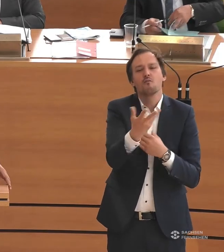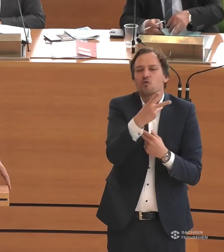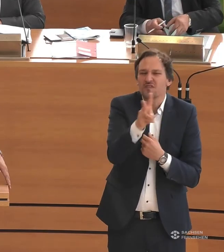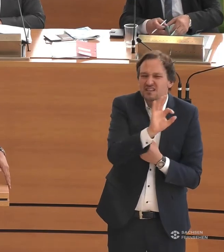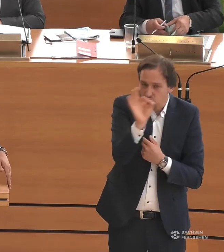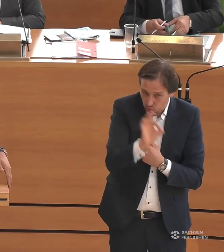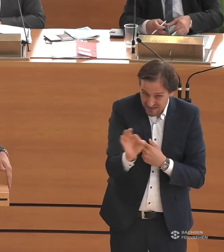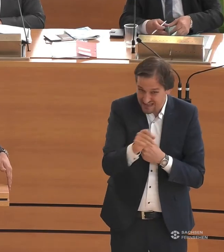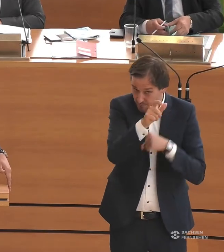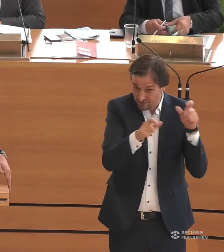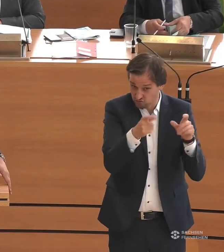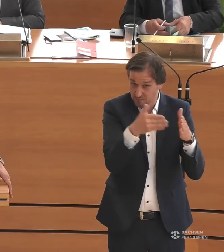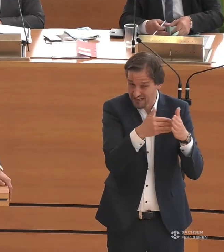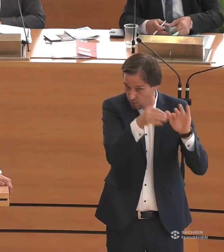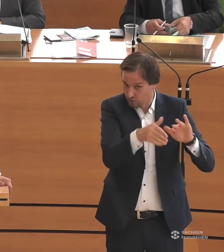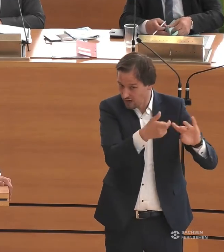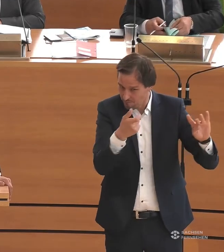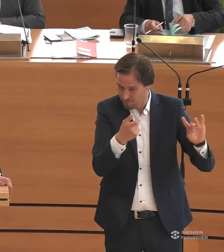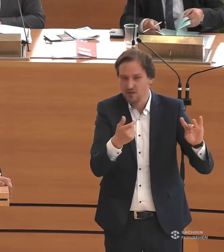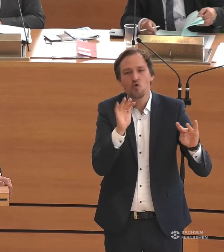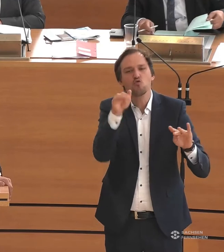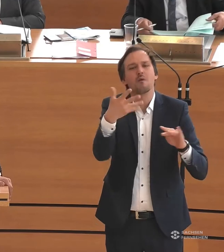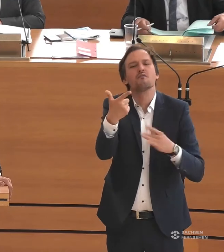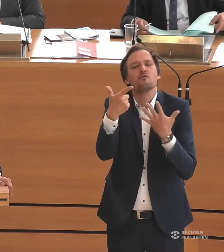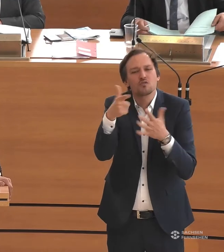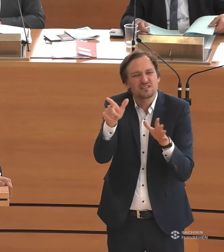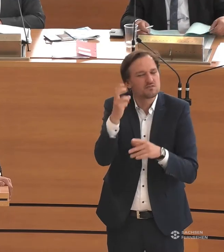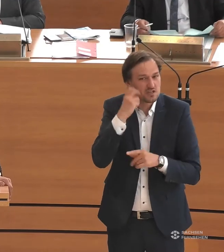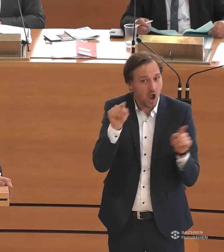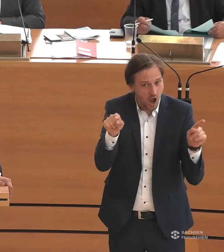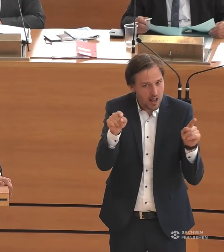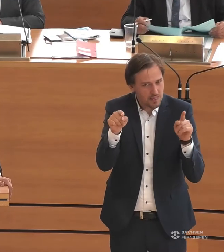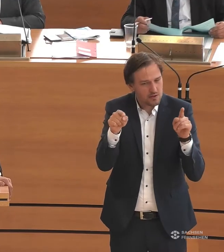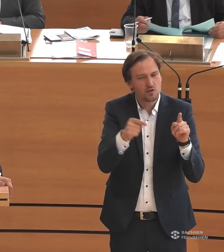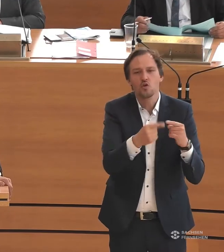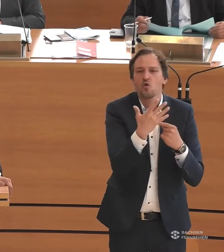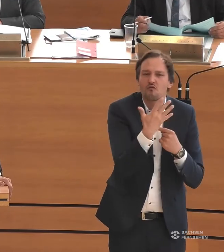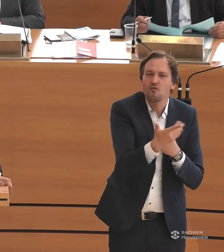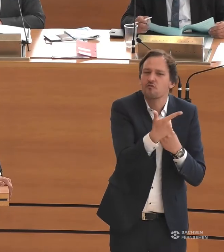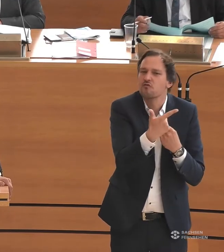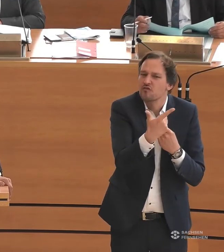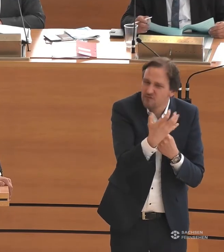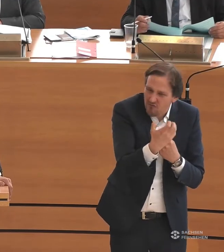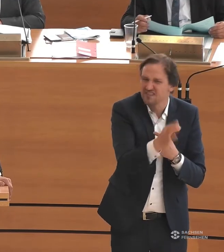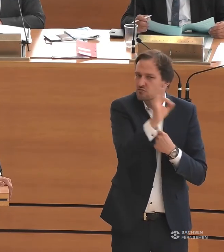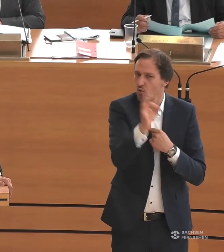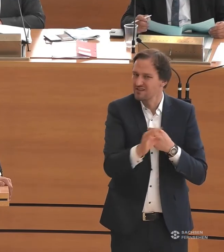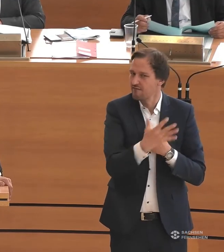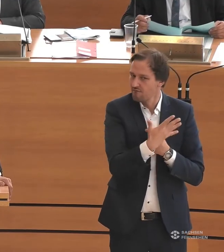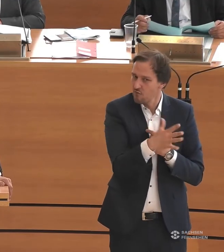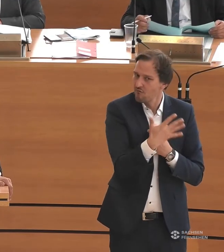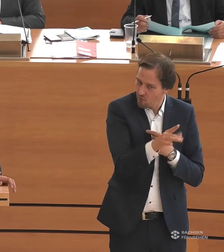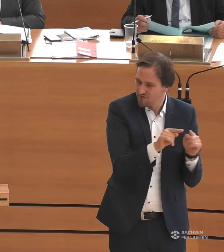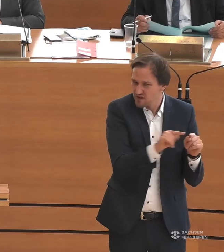Prozent der Menschen mit Behinderungen im Alter zwischen 55 und 75 Jahren. Was ich damit sagen will, ist,